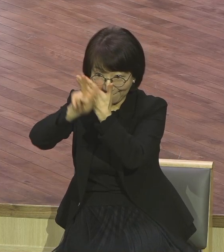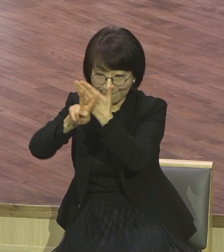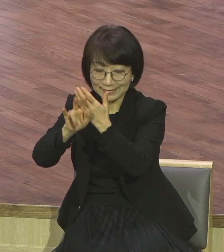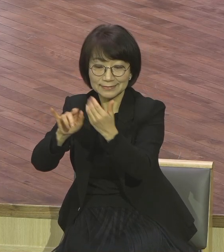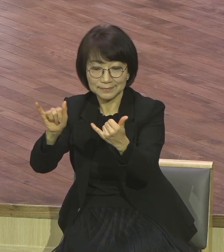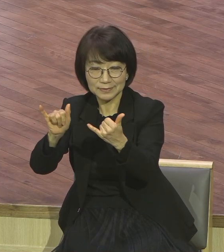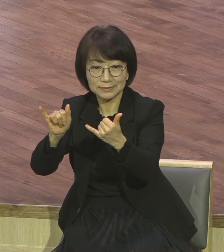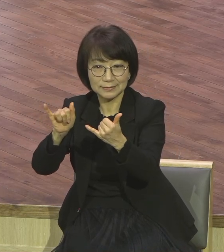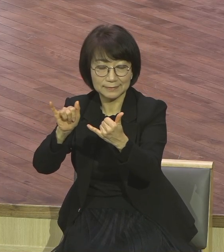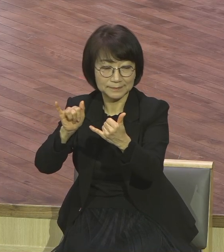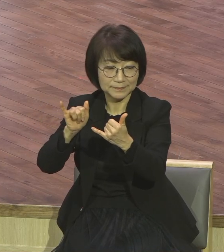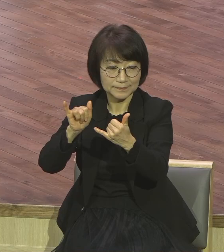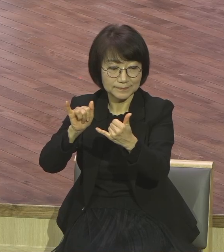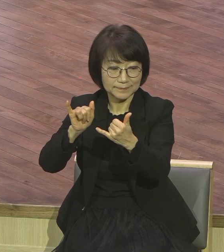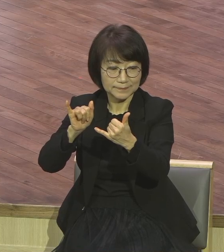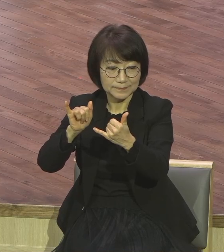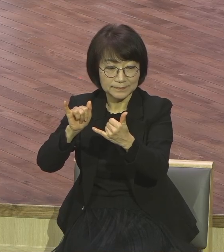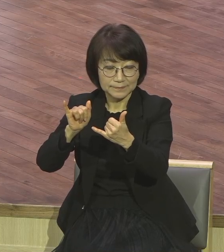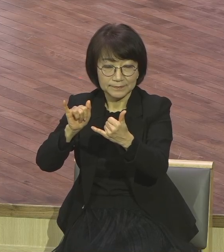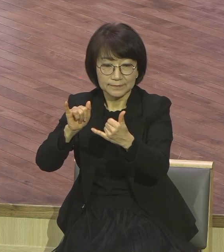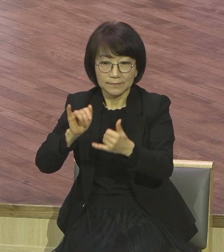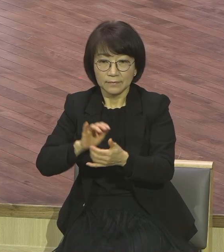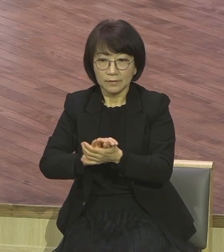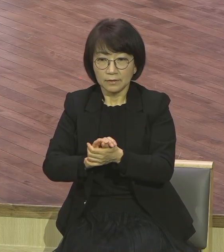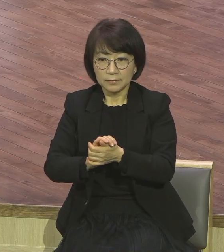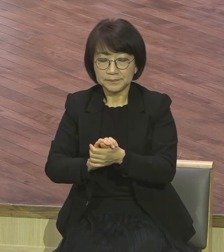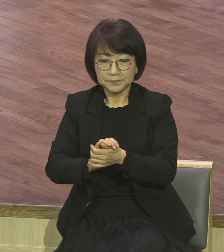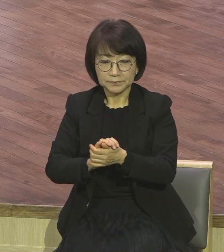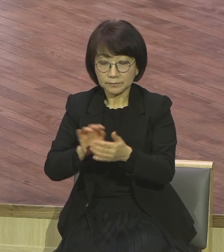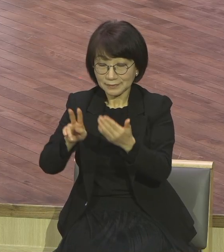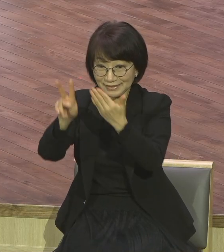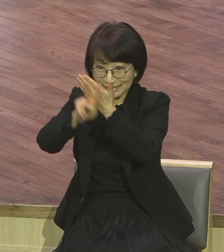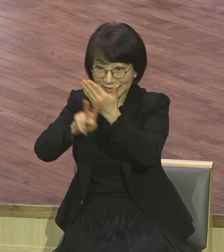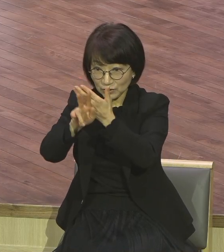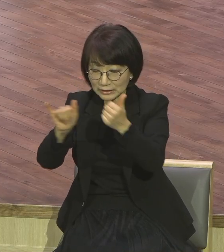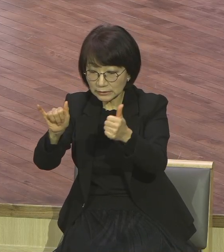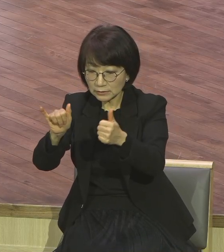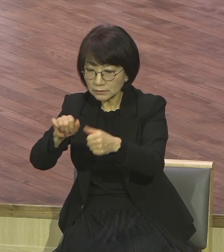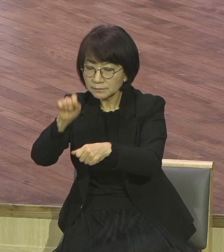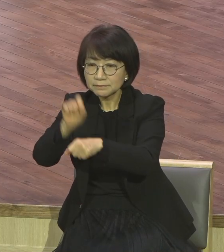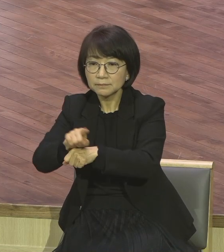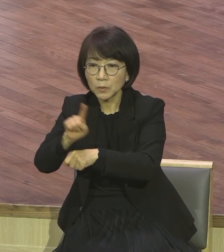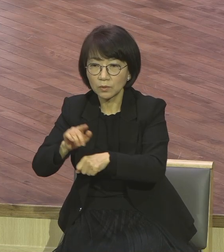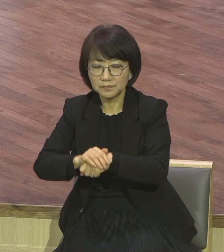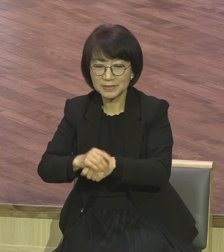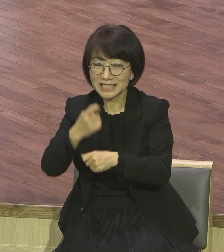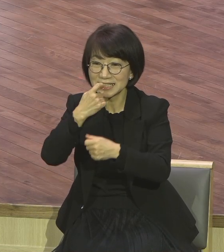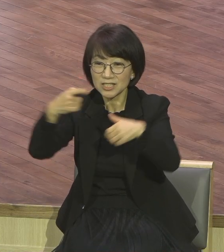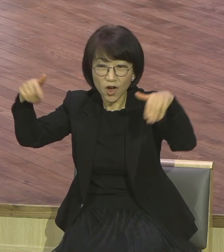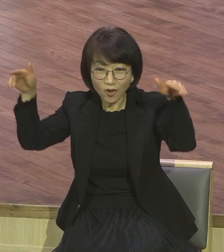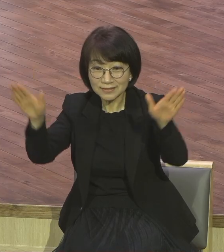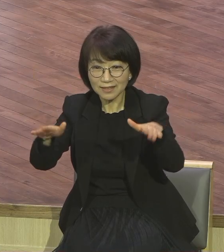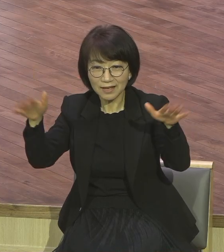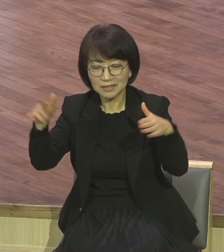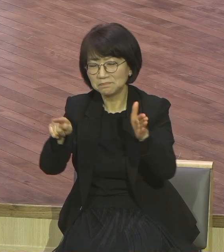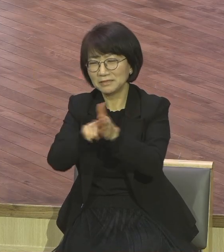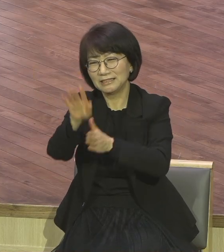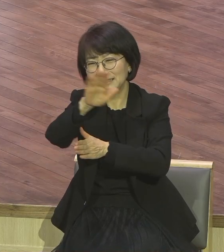신앙이냐면 자기 나름대로 가진 것이 천사 자체를 부인합니다. 부활도 부인합니다.